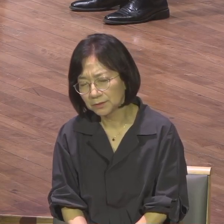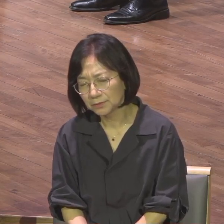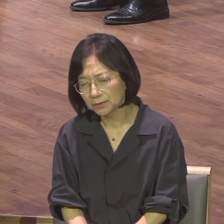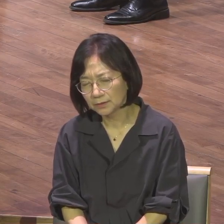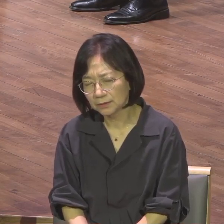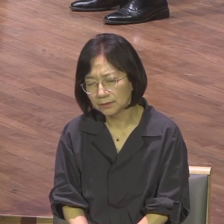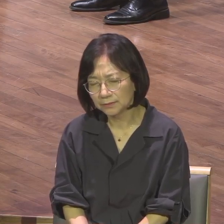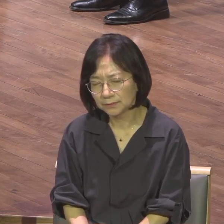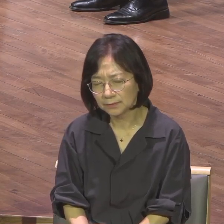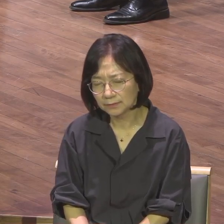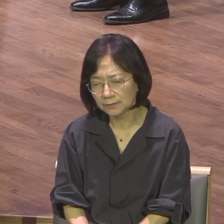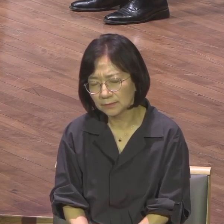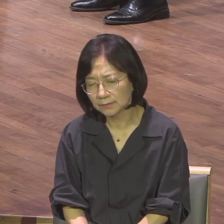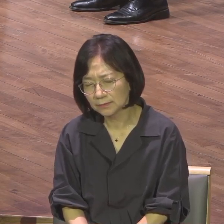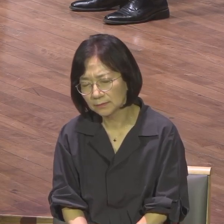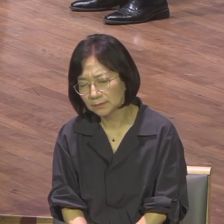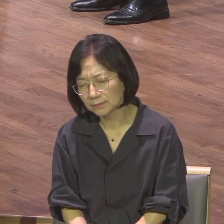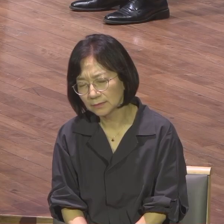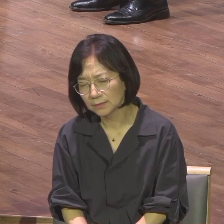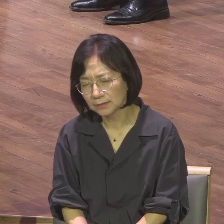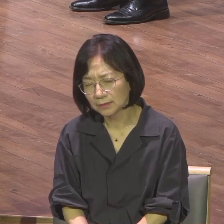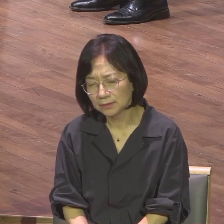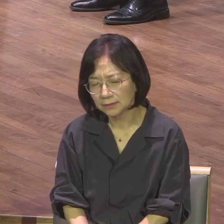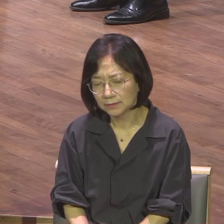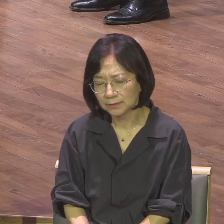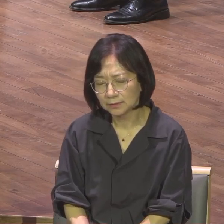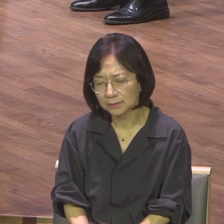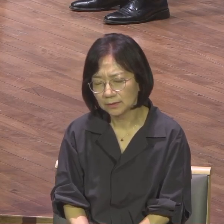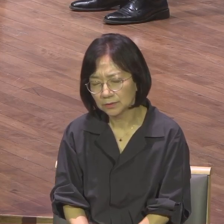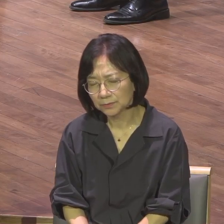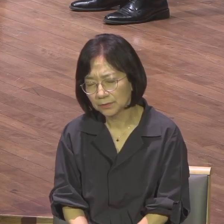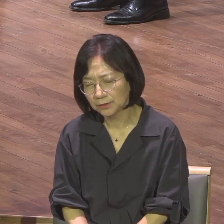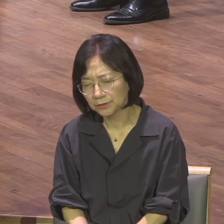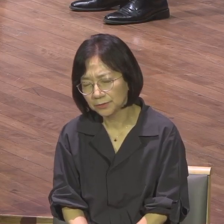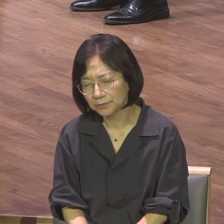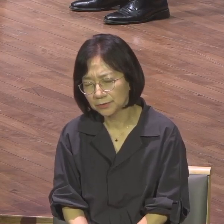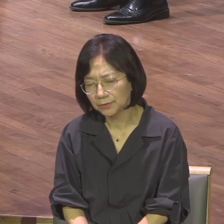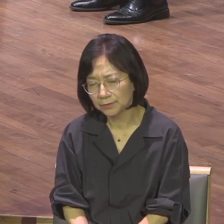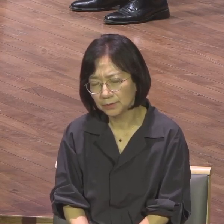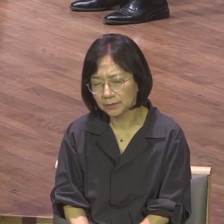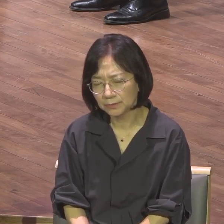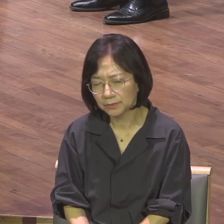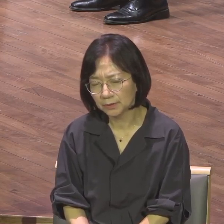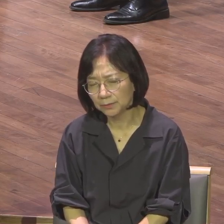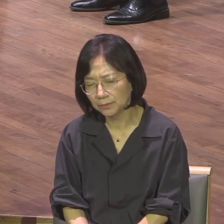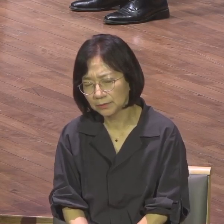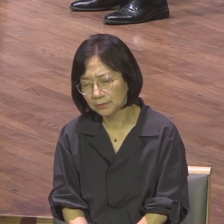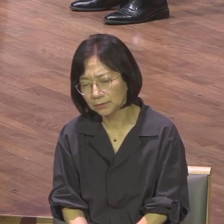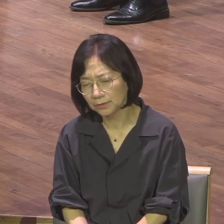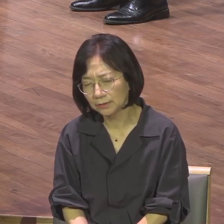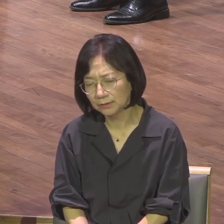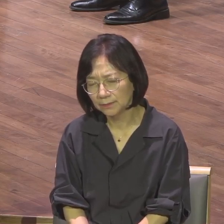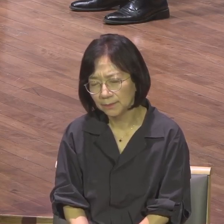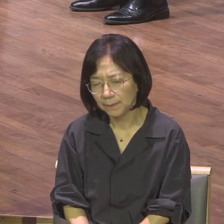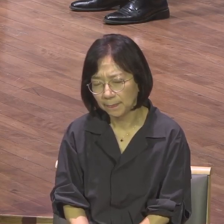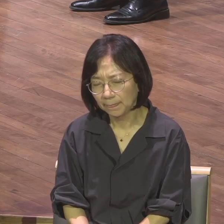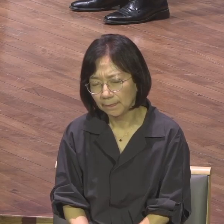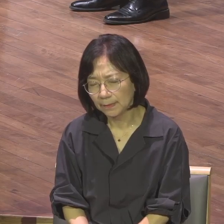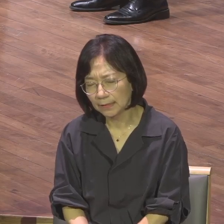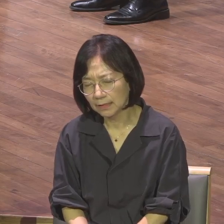되어졌으면 주님 앞에서 이 몸을 전달하고 이 이 몸의 밭을 나와 보며 저의